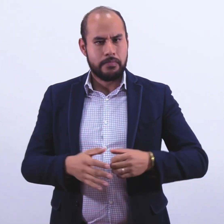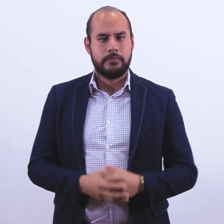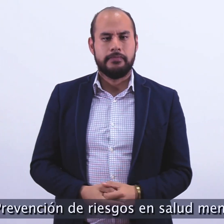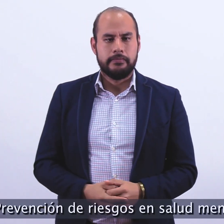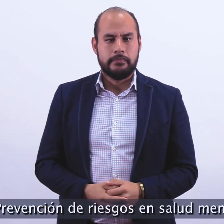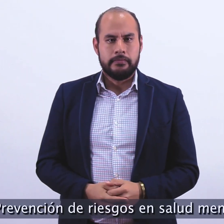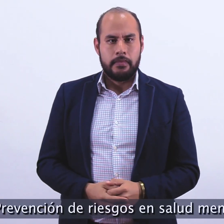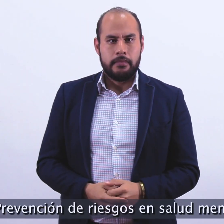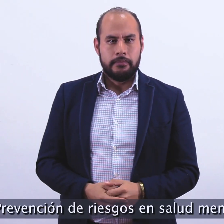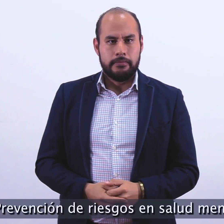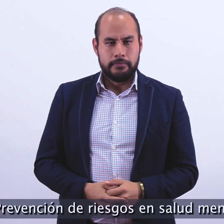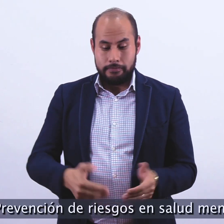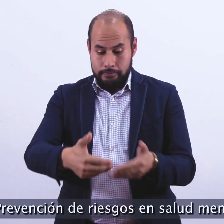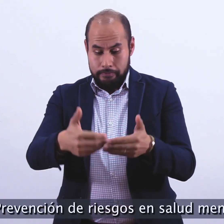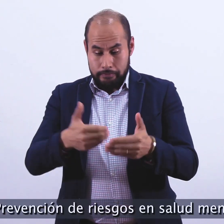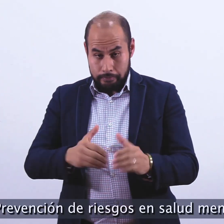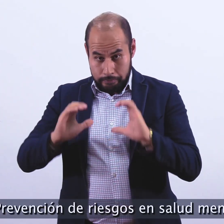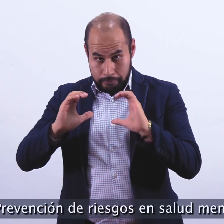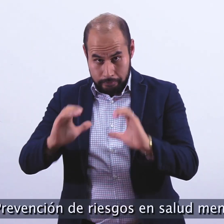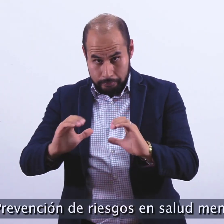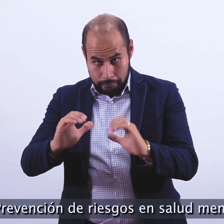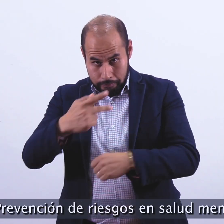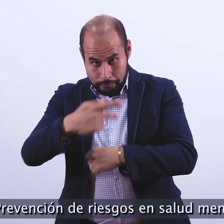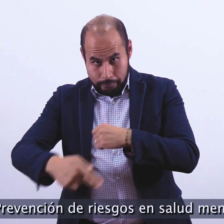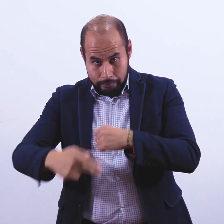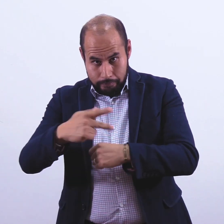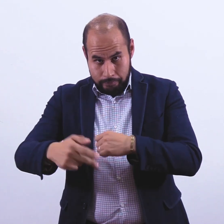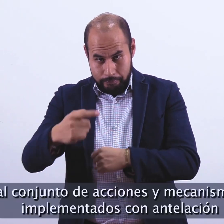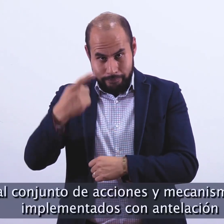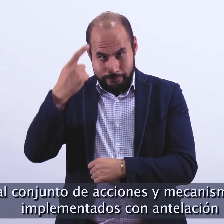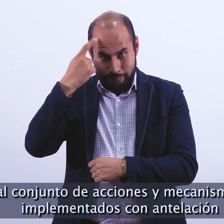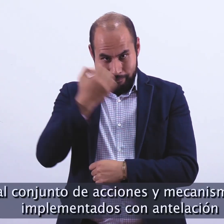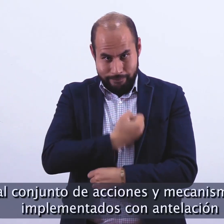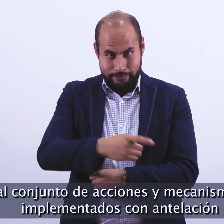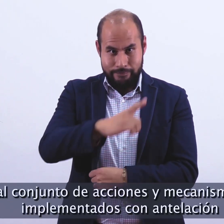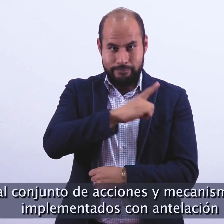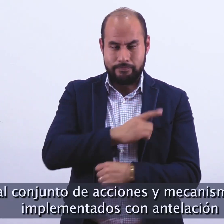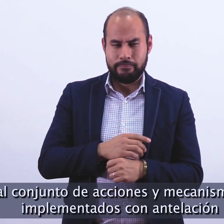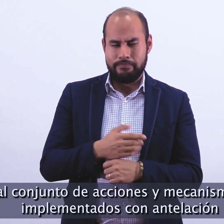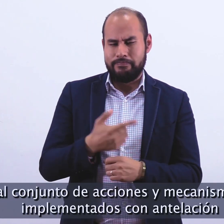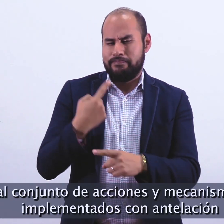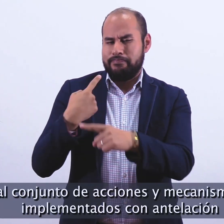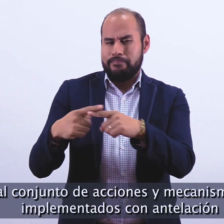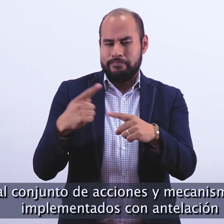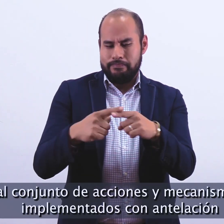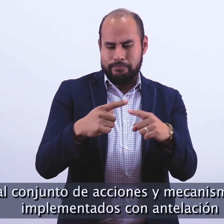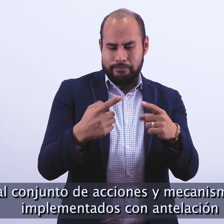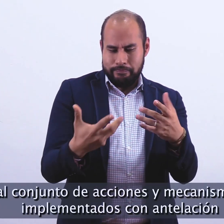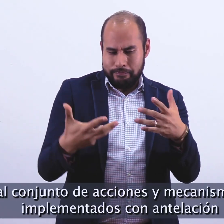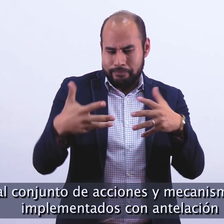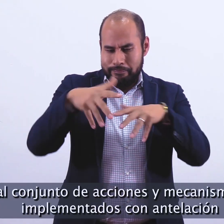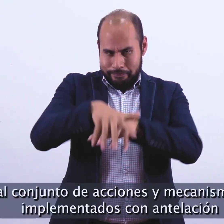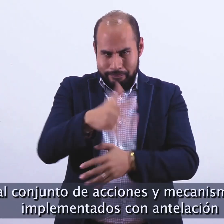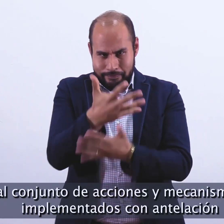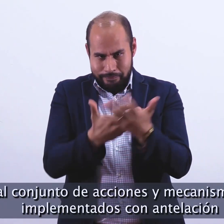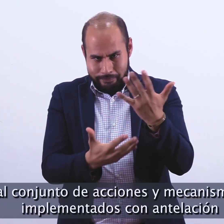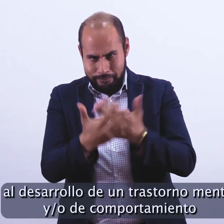Prevención de riesgos en salud mental. Al conjunto de acciones y mecanismos implementados con antelación al